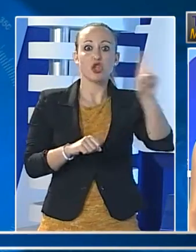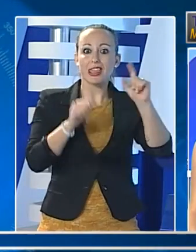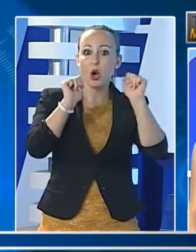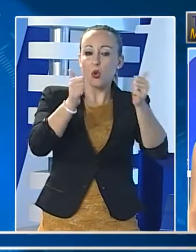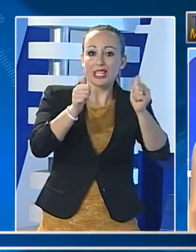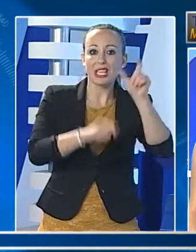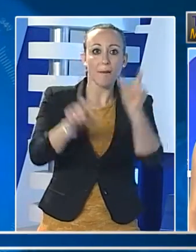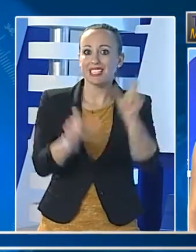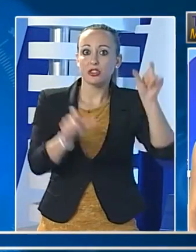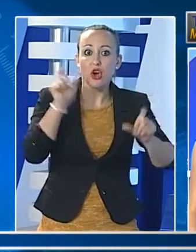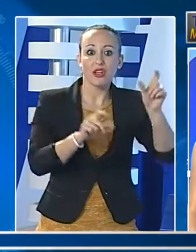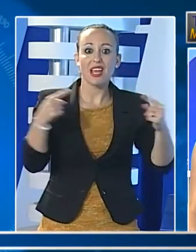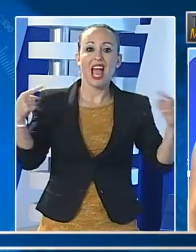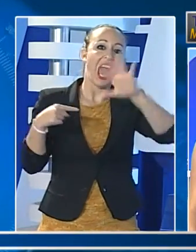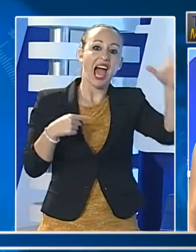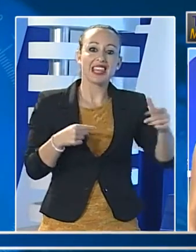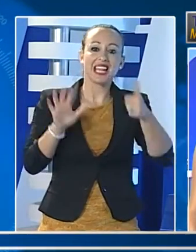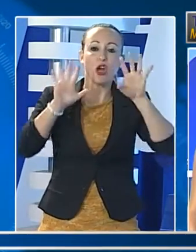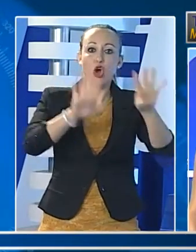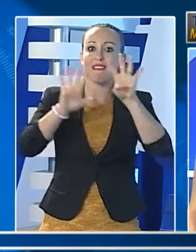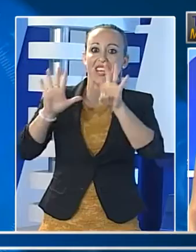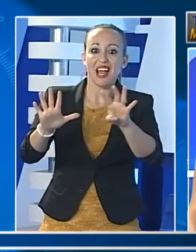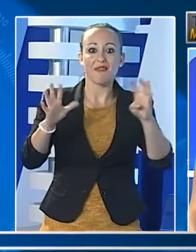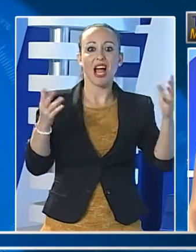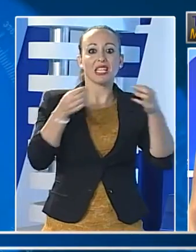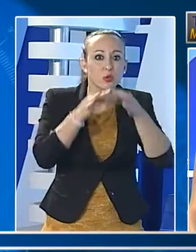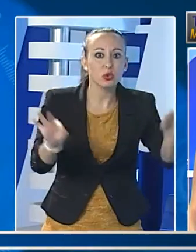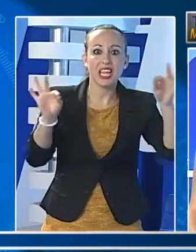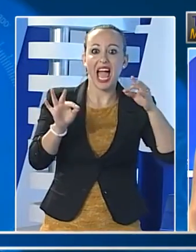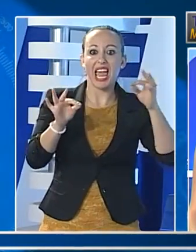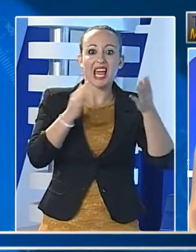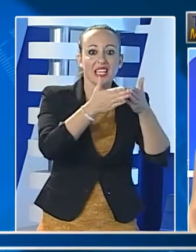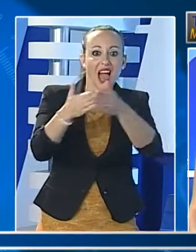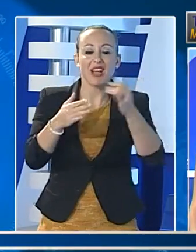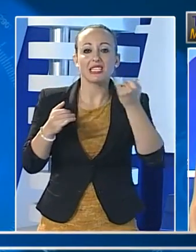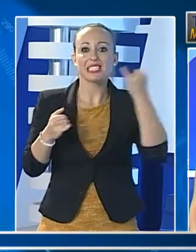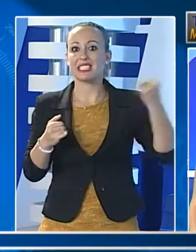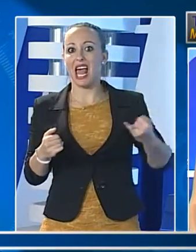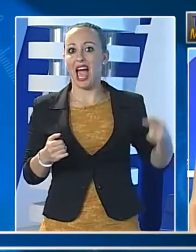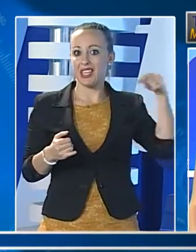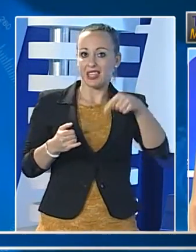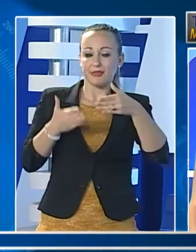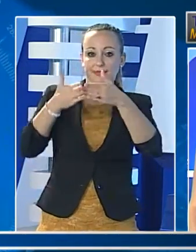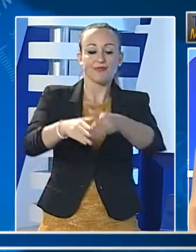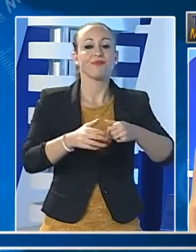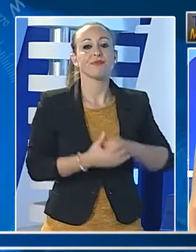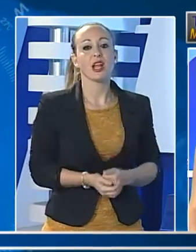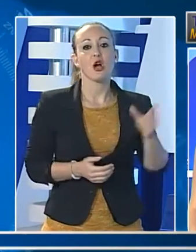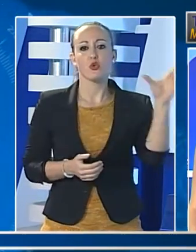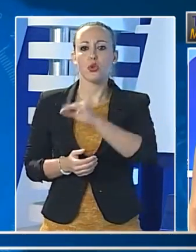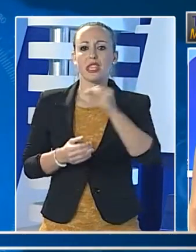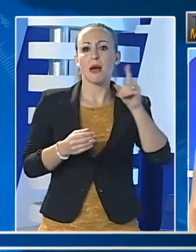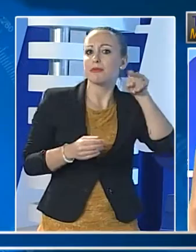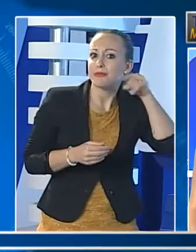La commissione regionale sui referendum ha infatti convalidato le oltre 15.000 firme raccolte dall